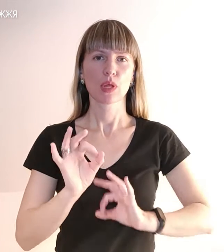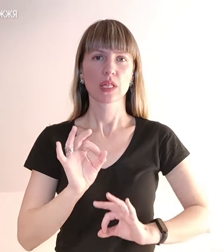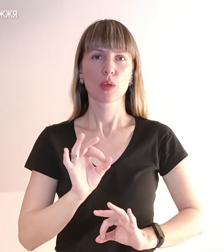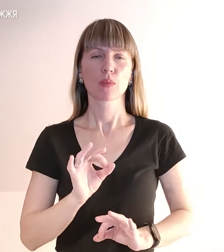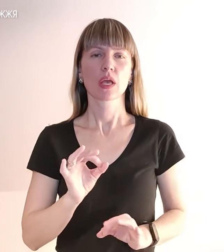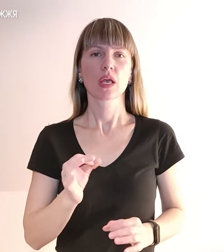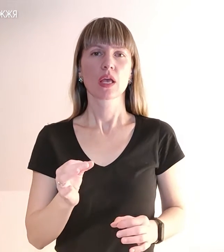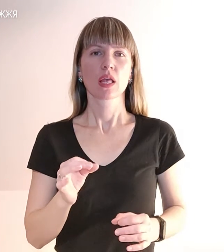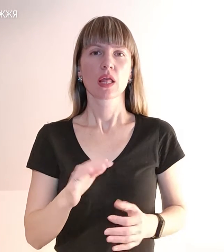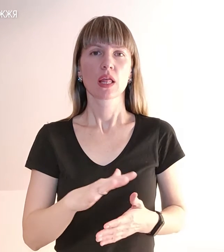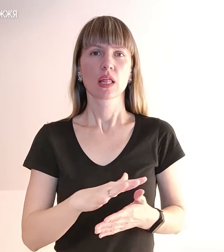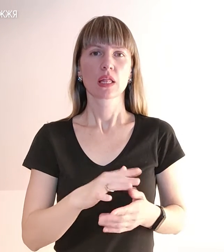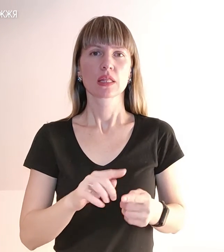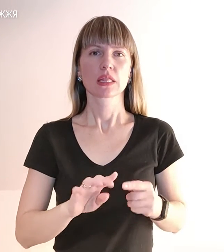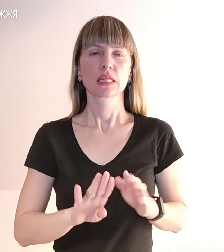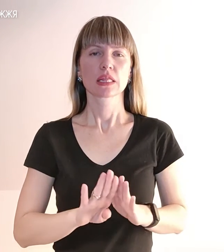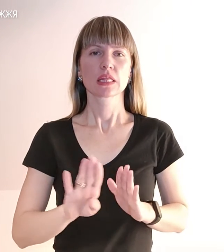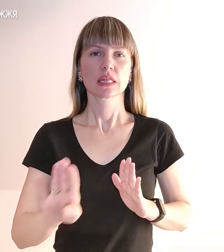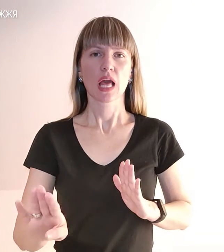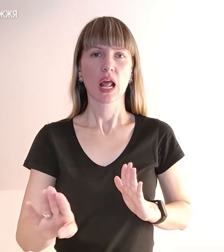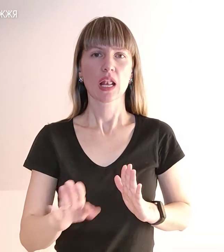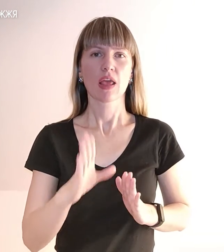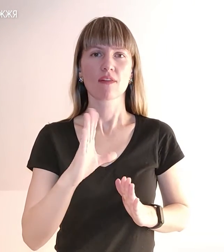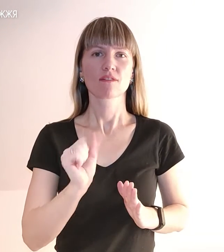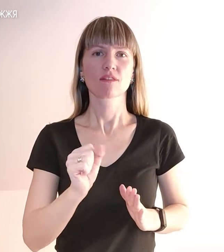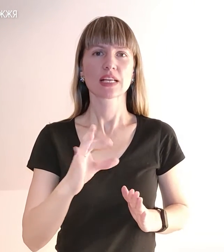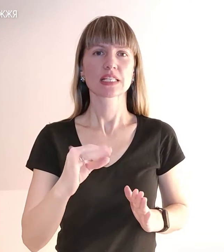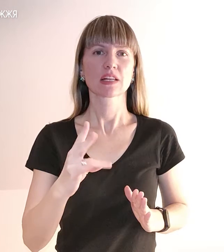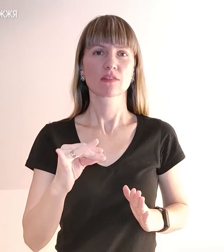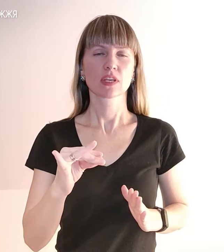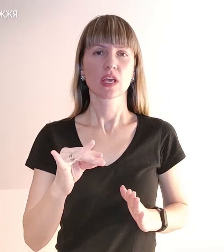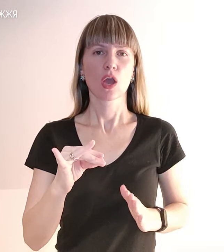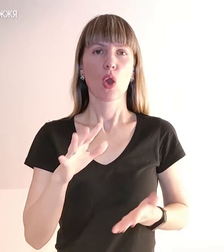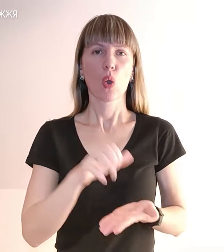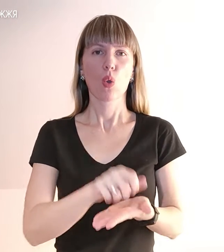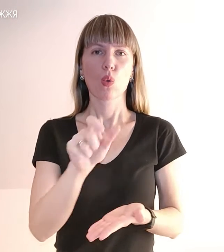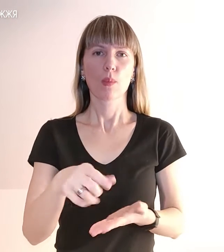Втім, далі Васильівки окупанти не пропустили вантаж, повідомив Дмитро Орлов.